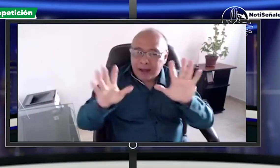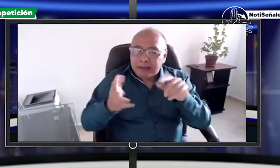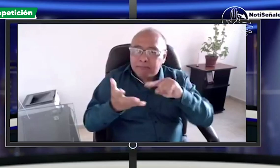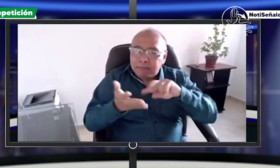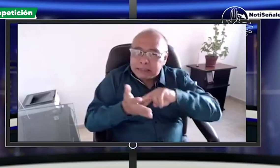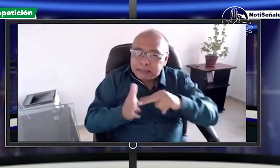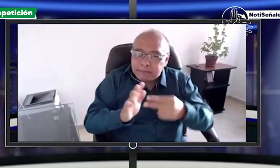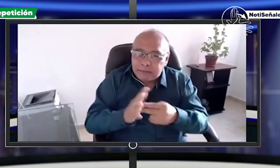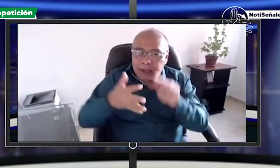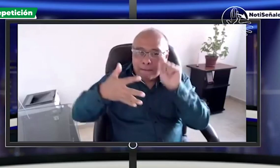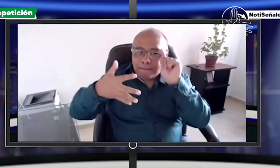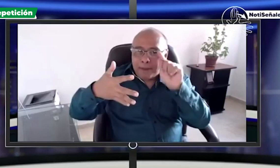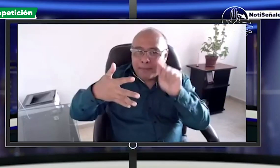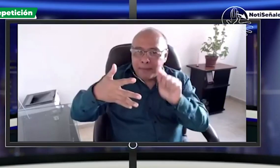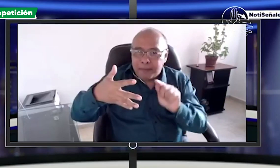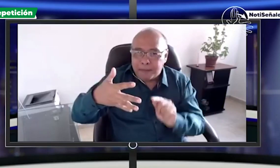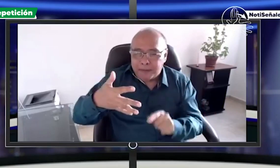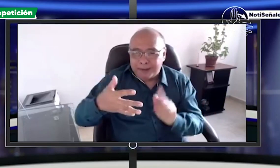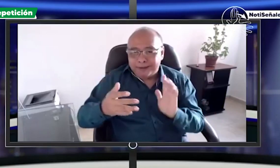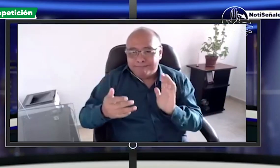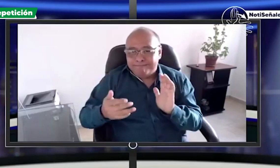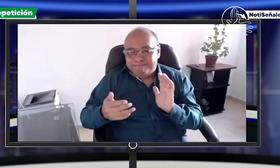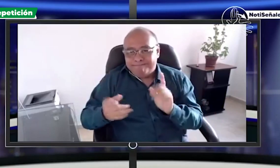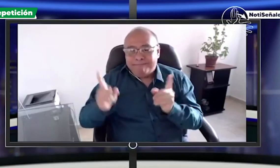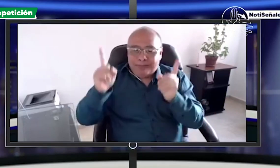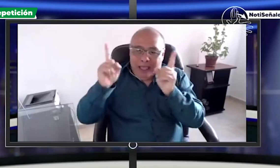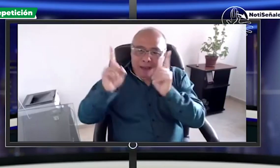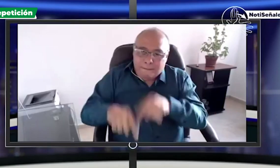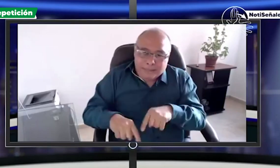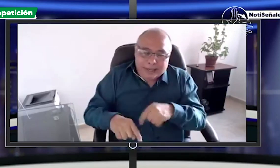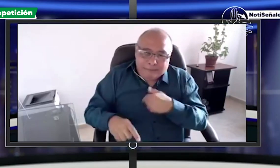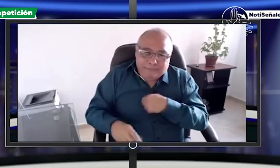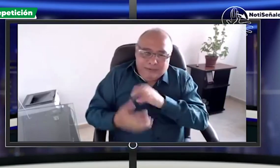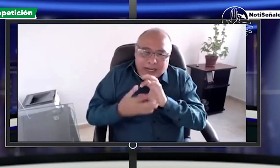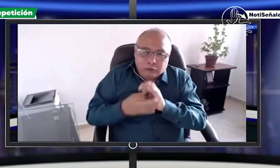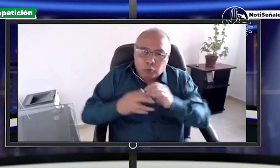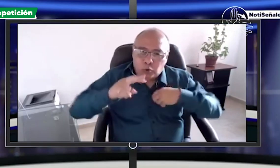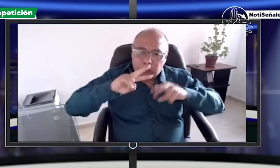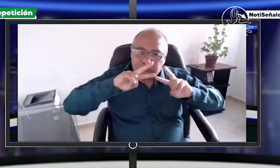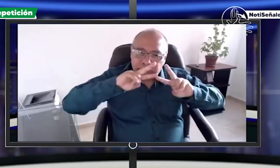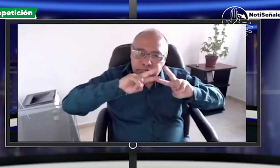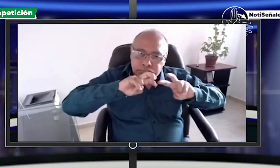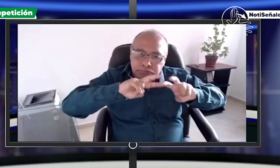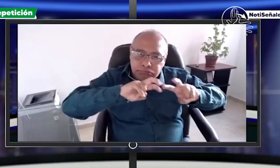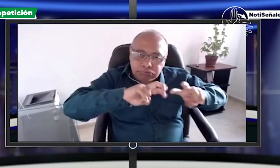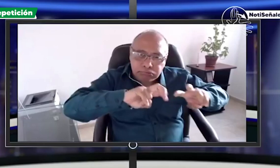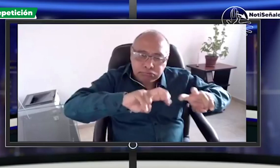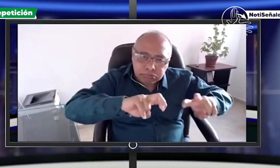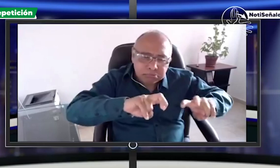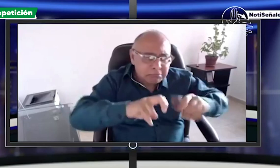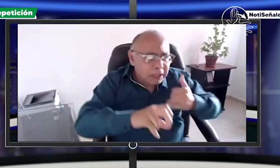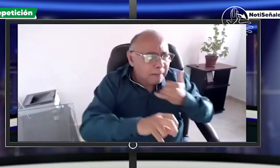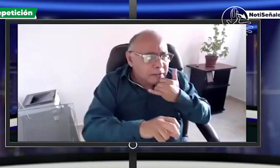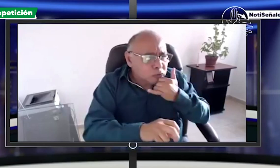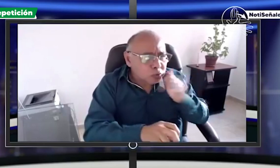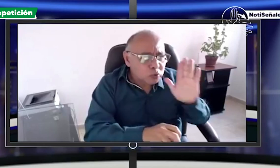este momento inferencias sino que esperaremos a que la persona pueda acompañarnos para dirigirle directamente esas preguntas